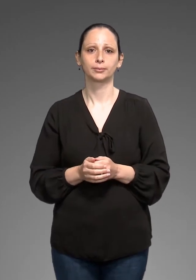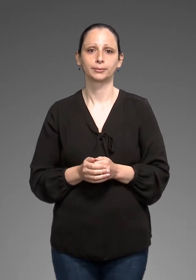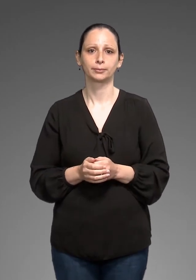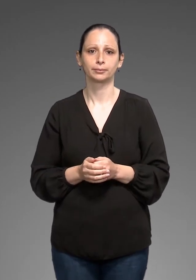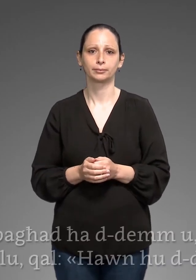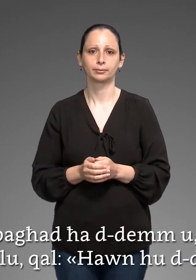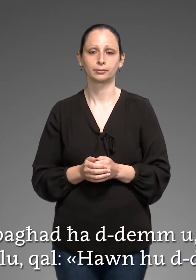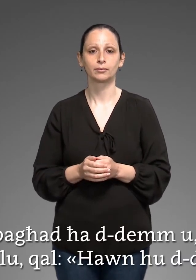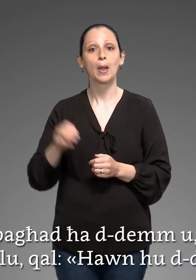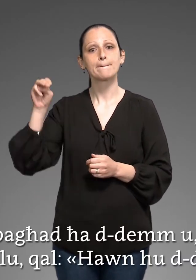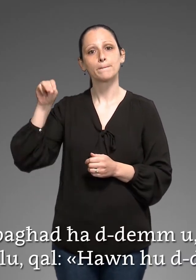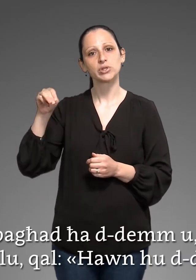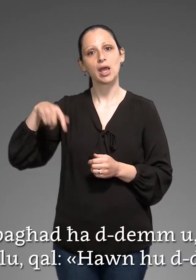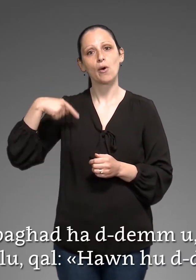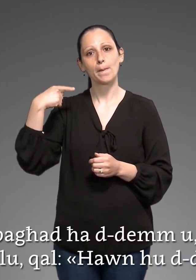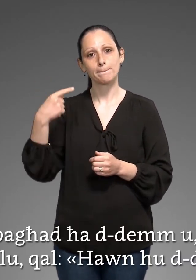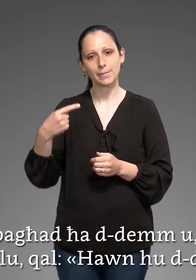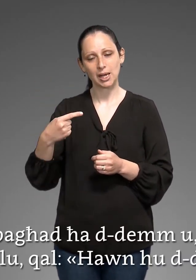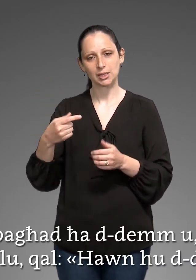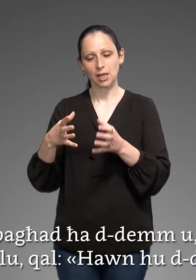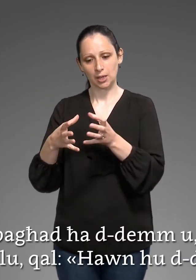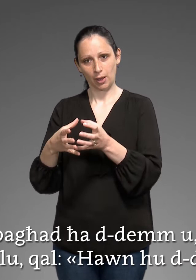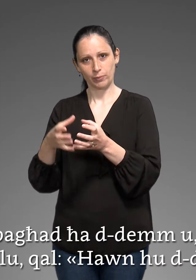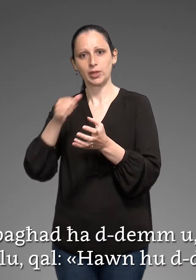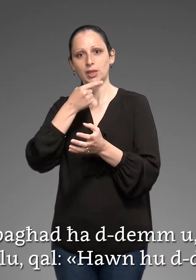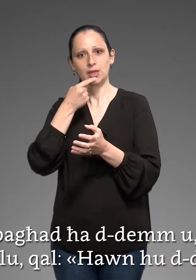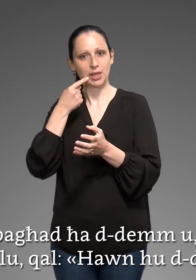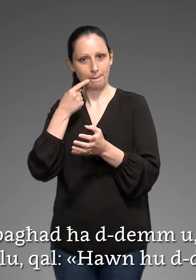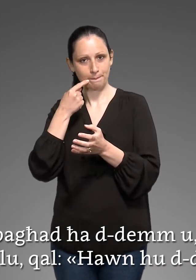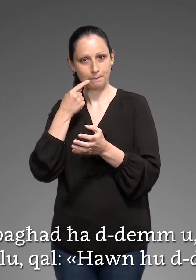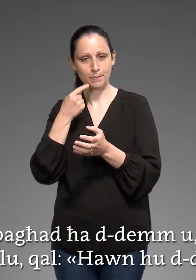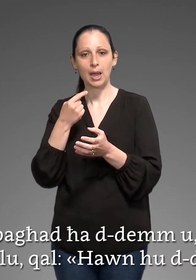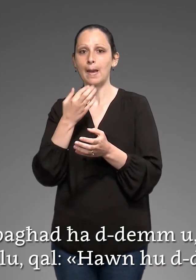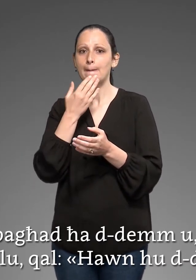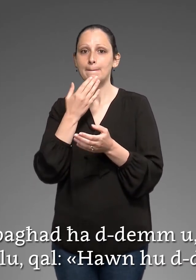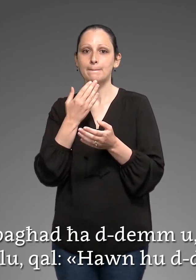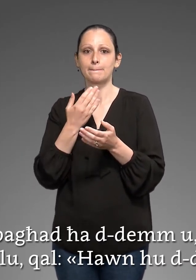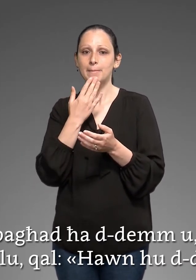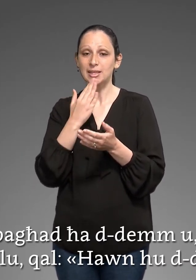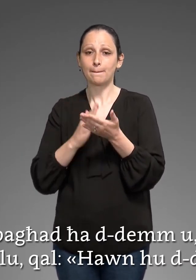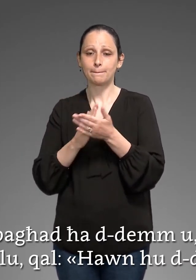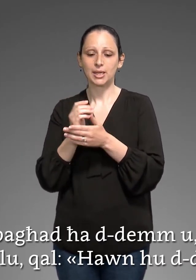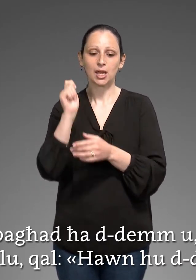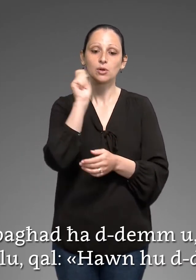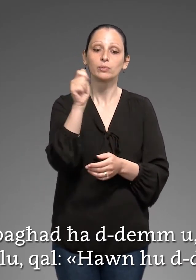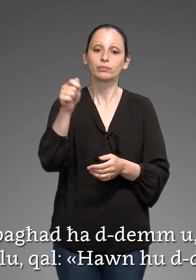Mose imbad għad dem U u jiroxxu fu il-poplu U għal